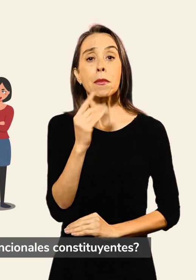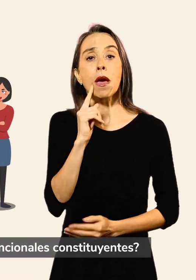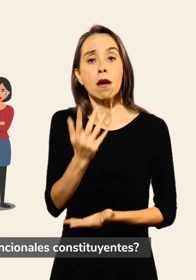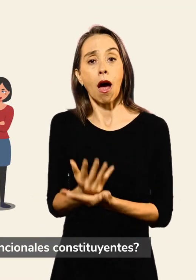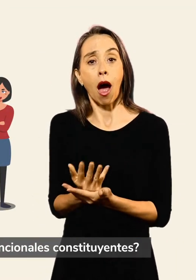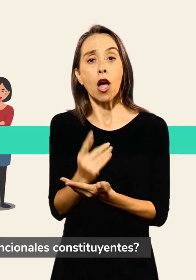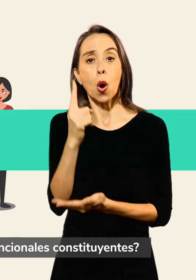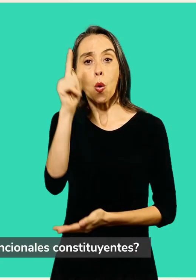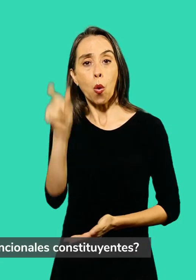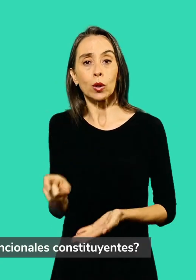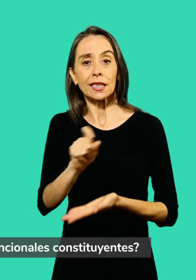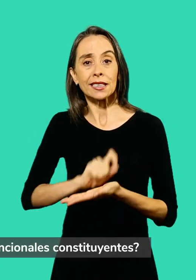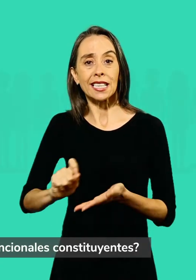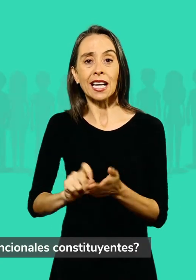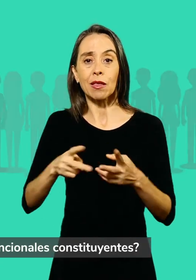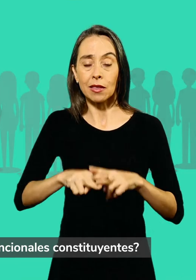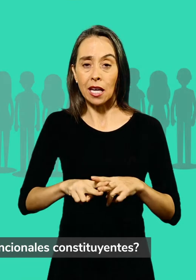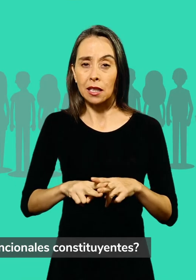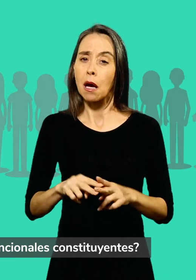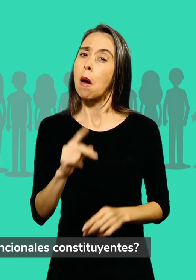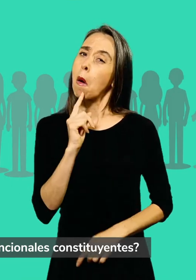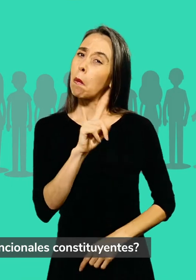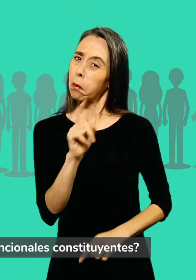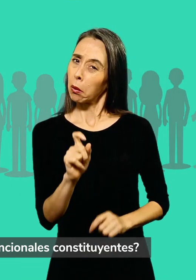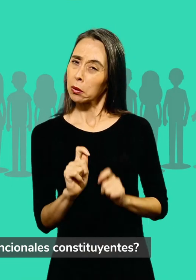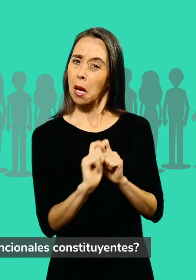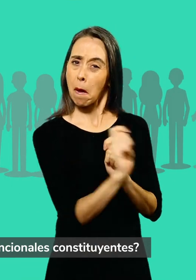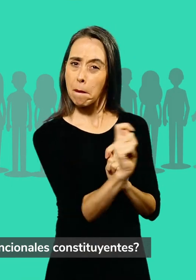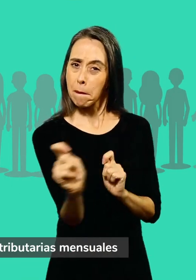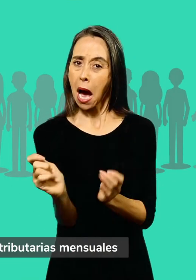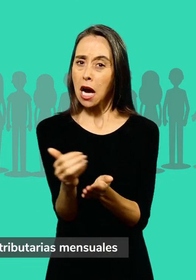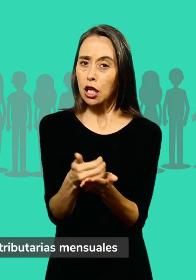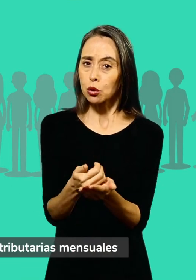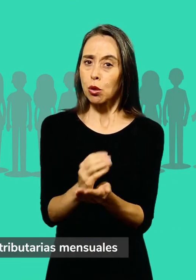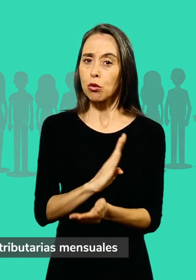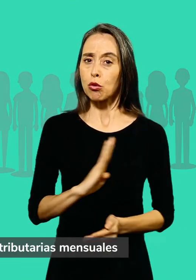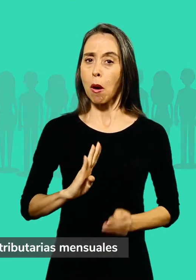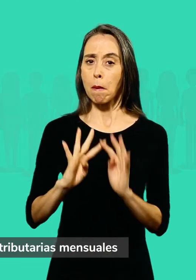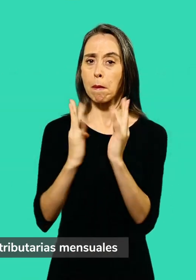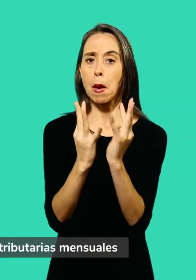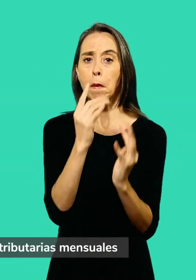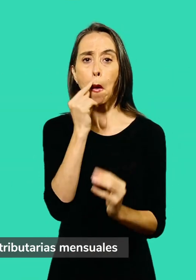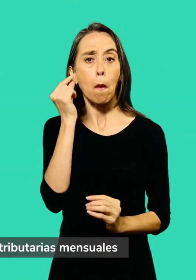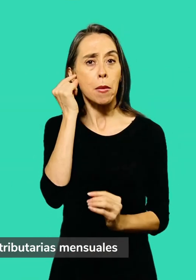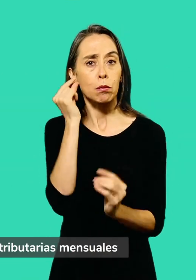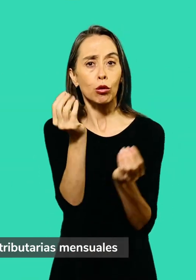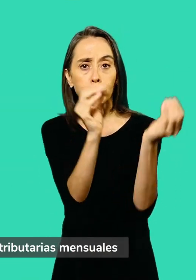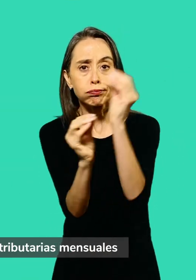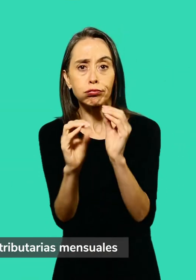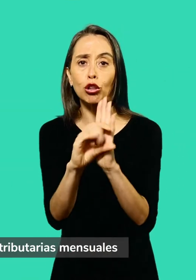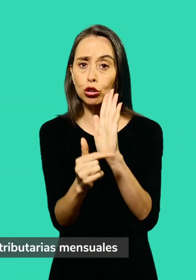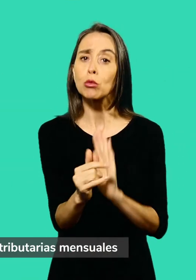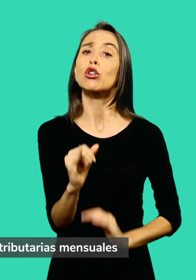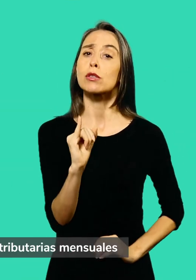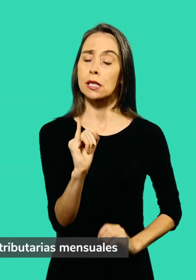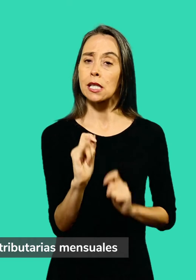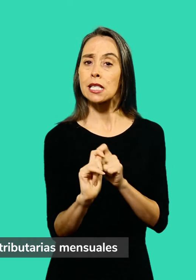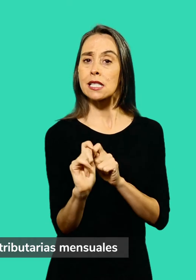¿Les pagarán un sueldo a los y las convencionales constituyentes? Sí, recibirán un pago de 50